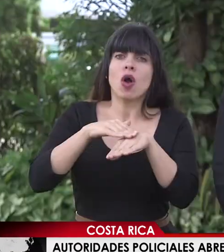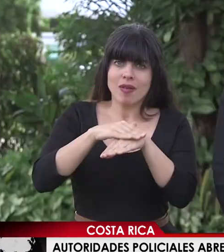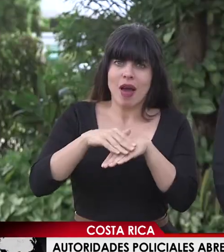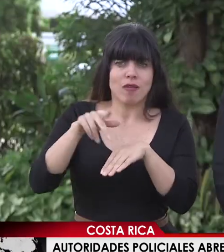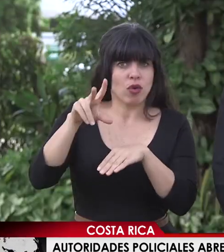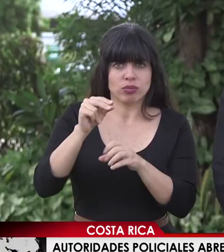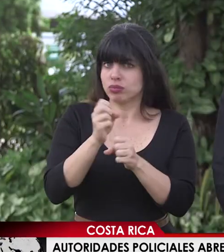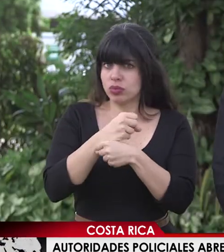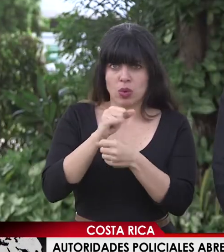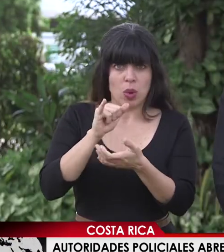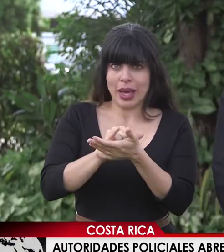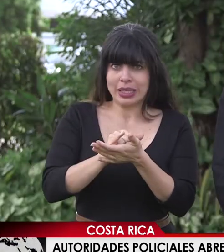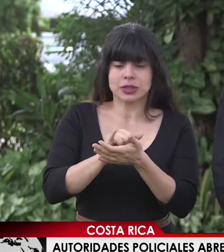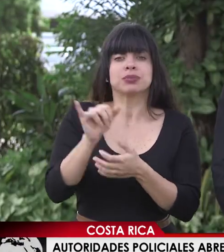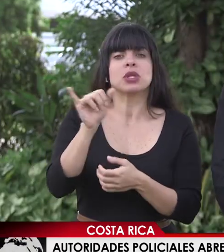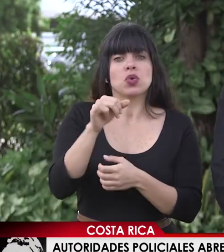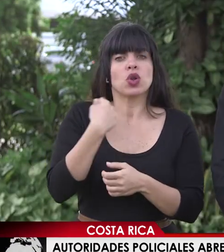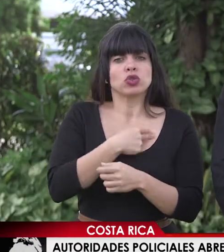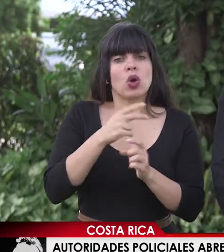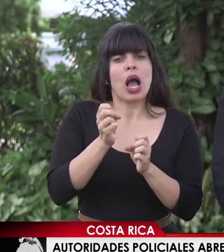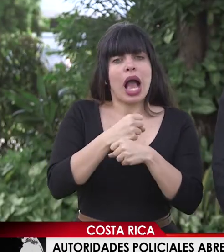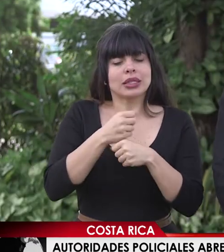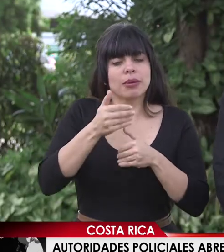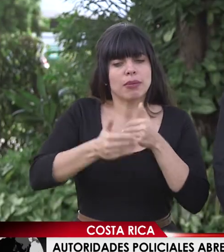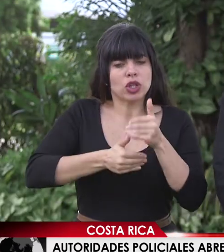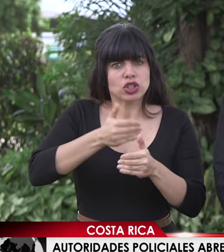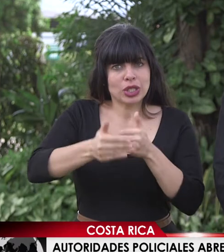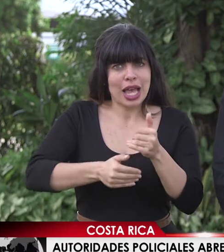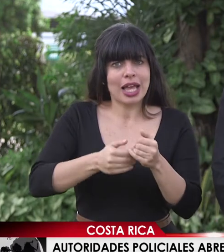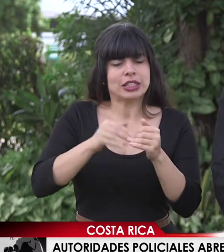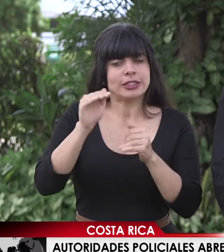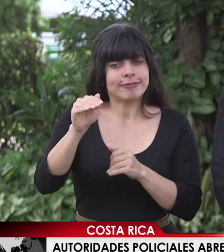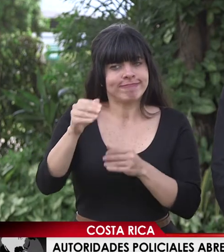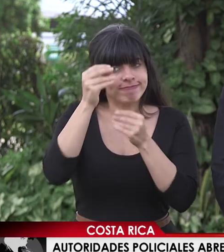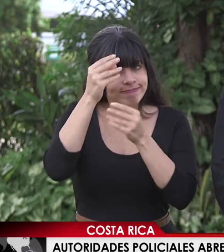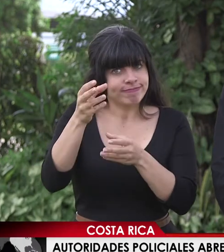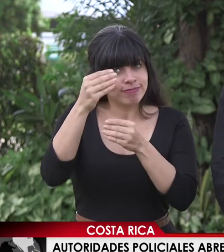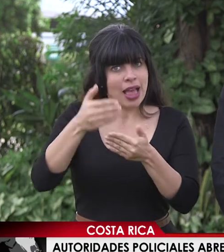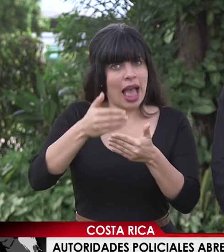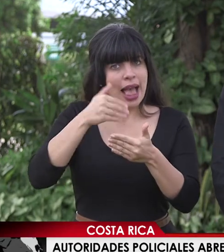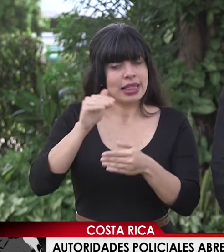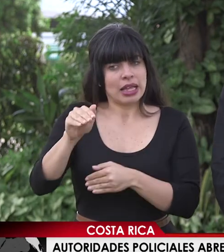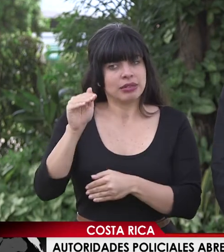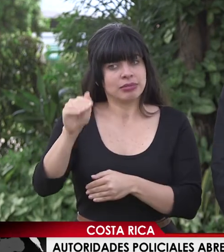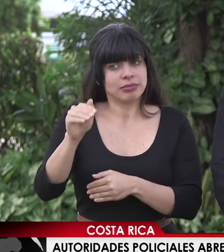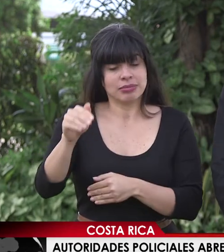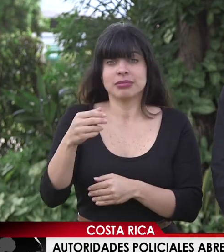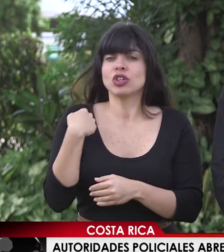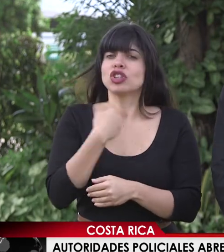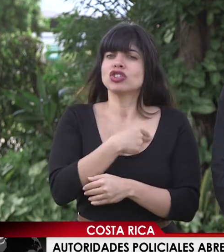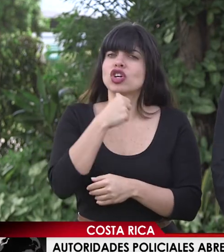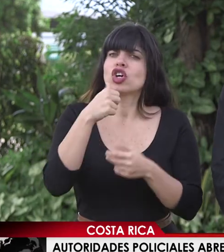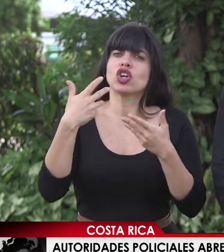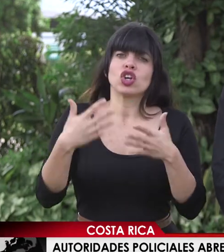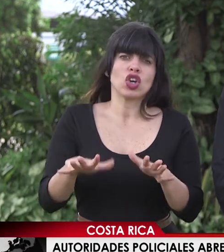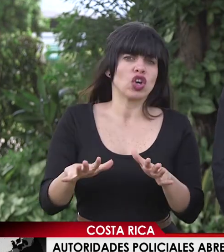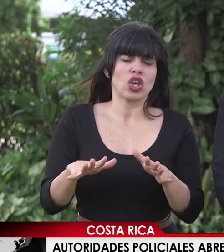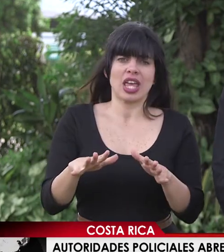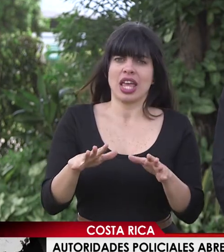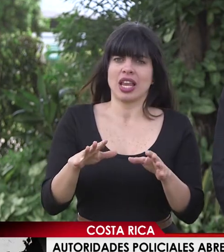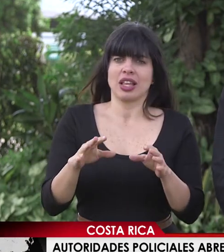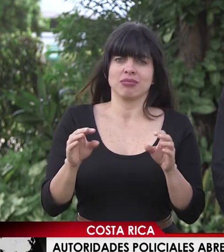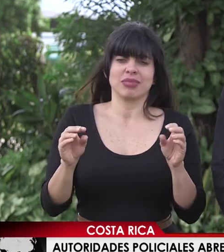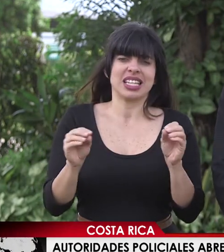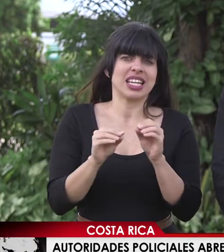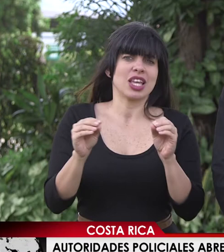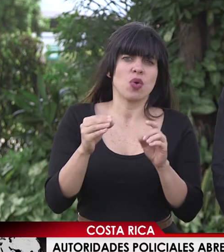abstengan de esto. Igual utilizaremos los procedimientos, alzaremos las advertencias previas y como les digo, no queremos ninguna